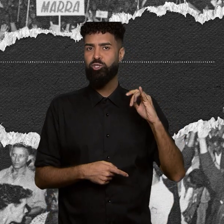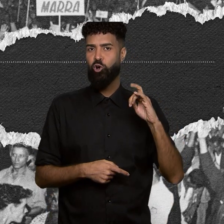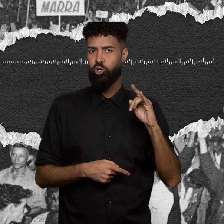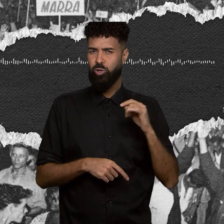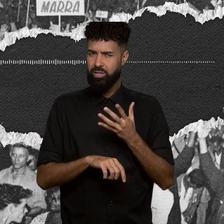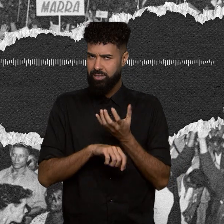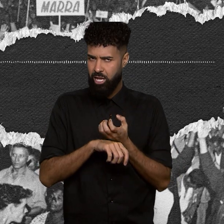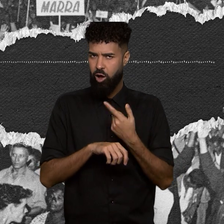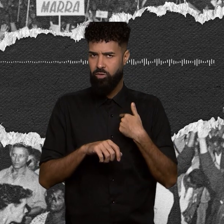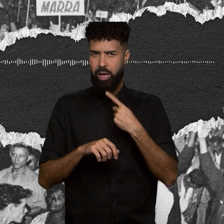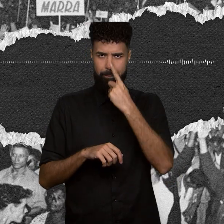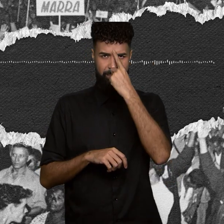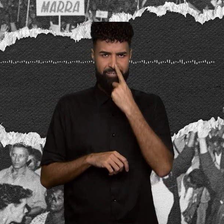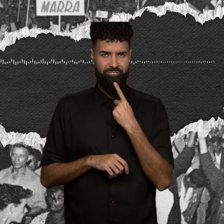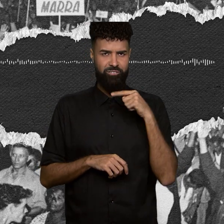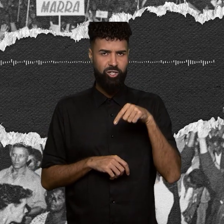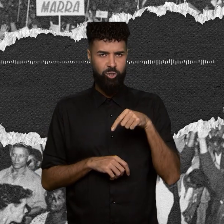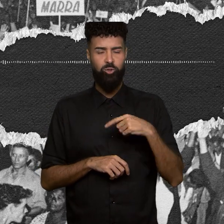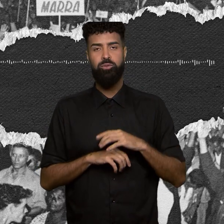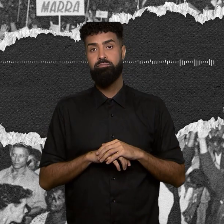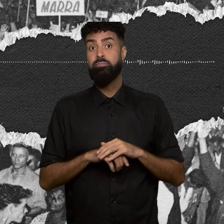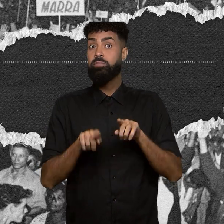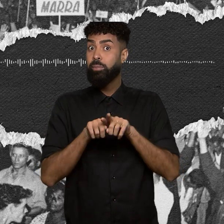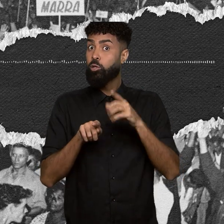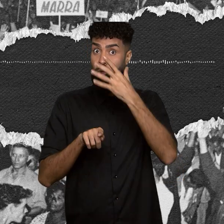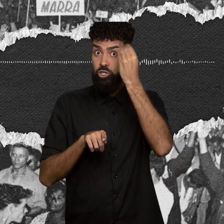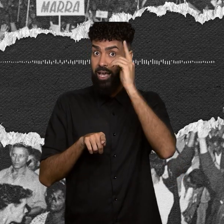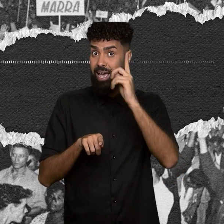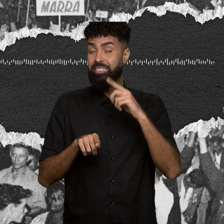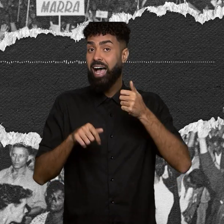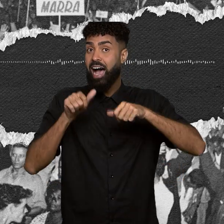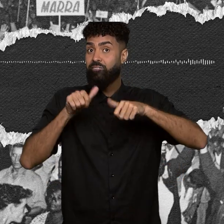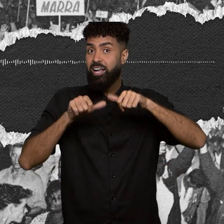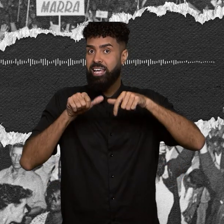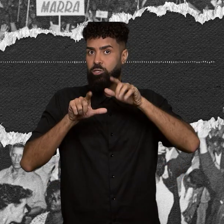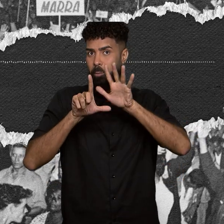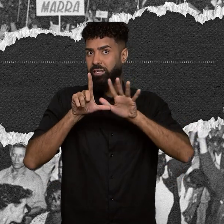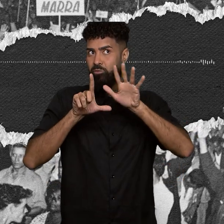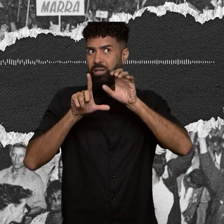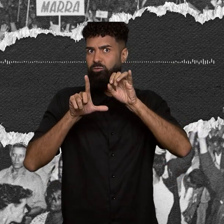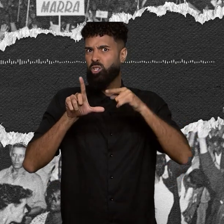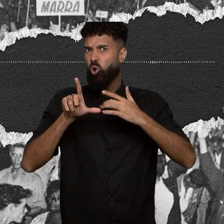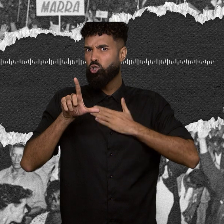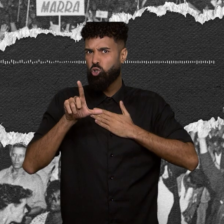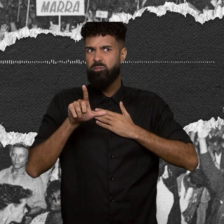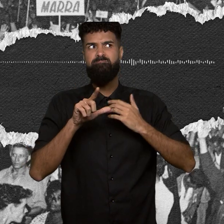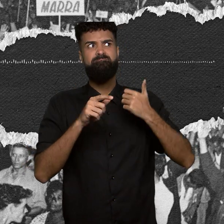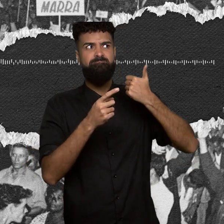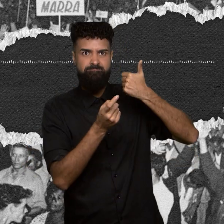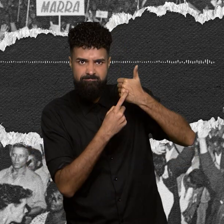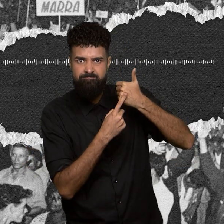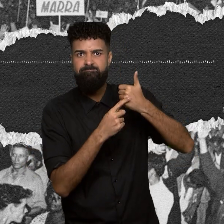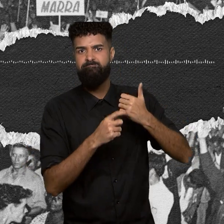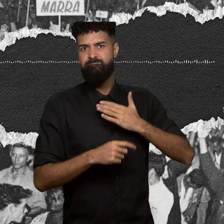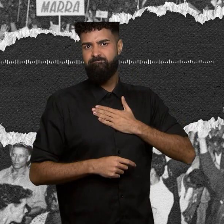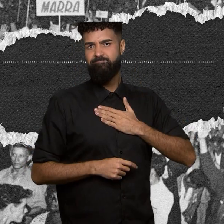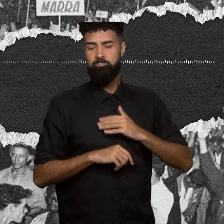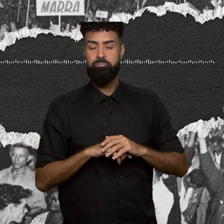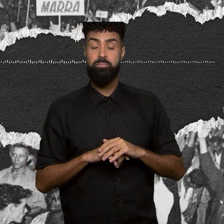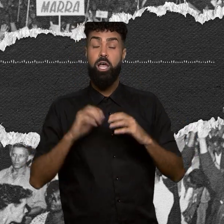perfil. E não esquece de usar a ferramenta de avaliação da plataforma se você gostou do que ouviu até aqui. Esse podcast é idealizado e narrado